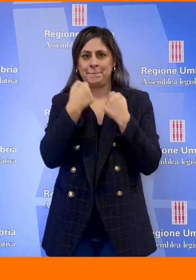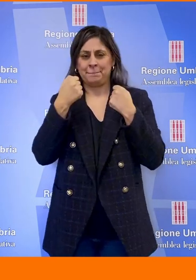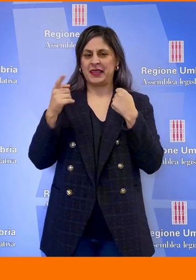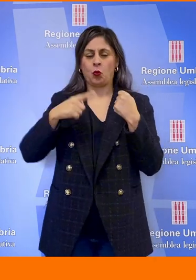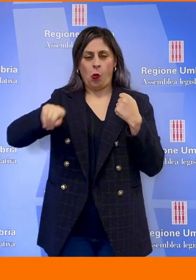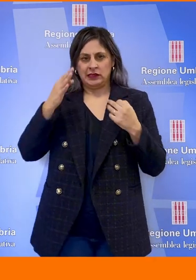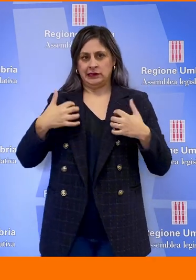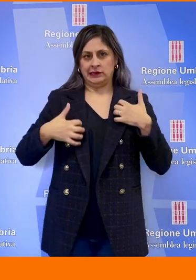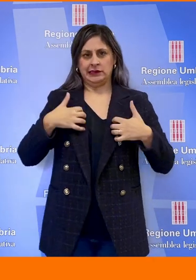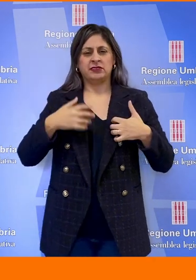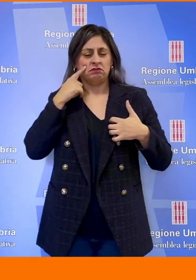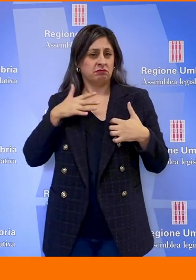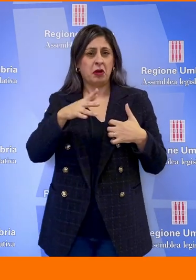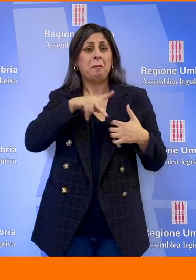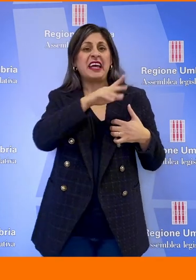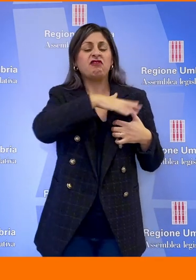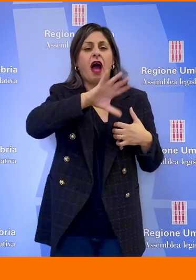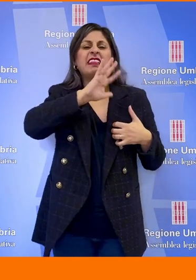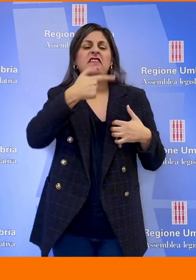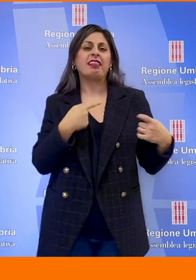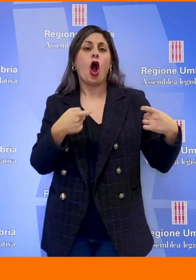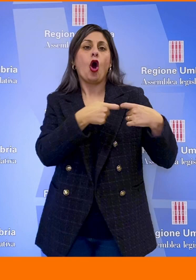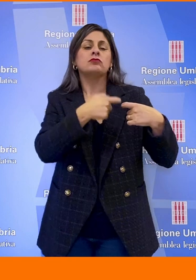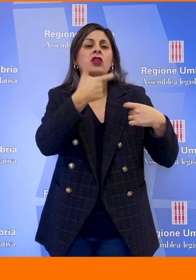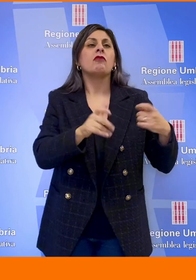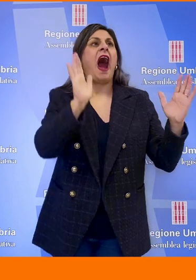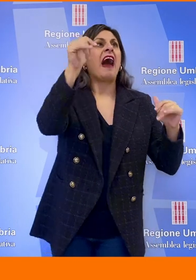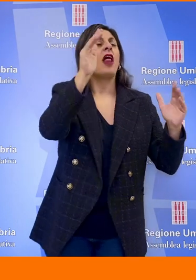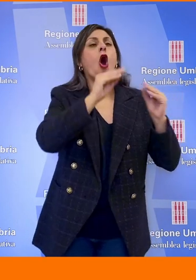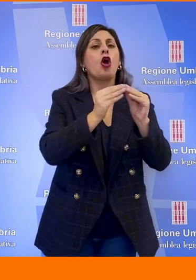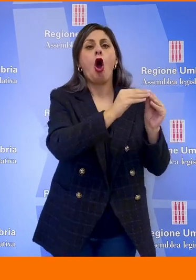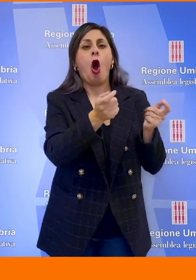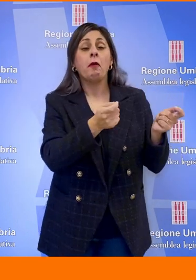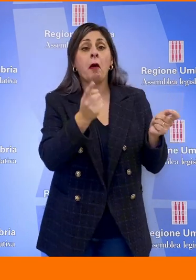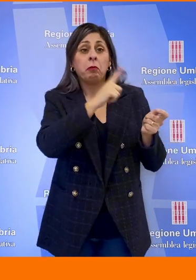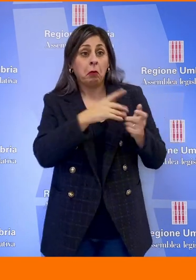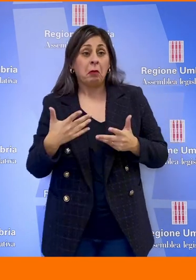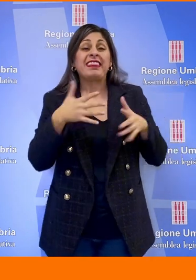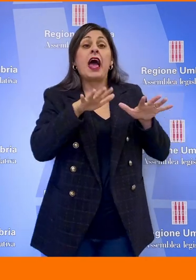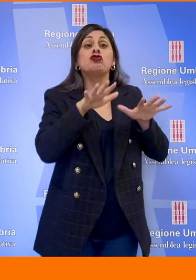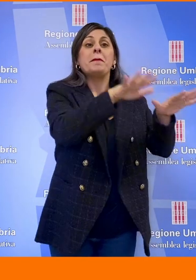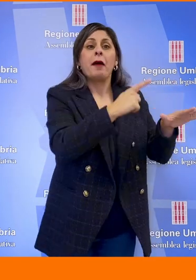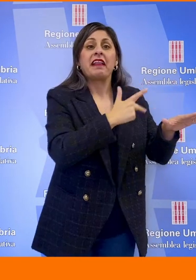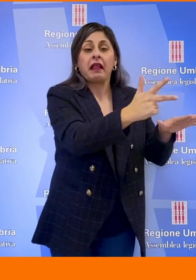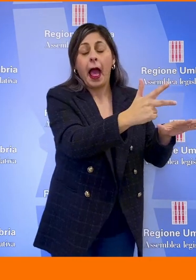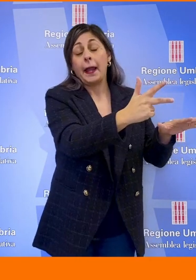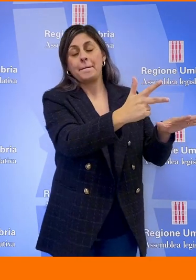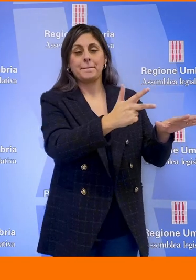contenziosi con i privati per la cartellonistica e i soli 10.000 euro per tre anni. La commissione d